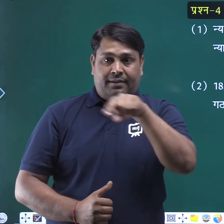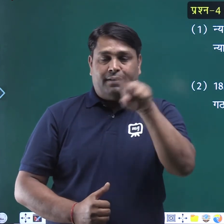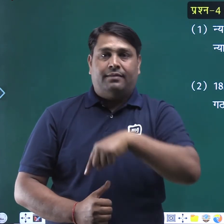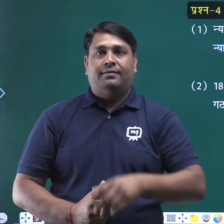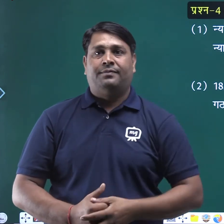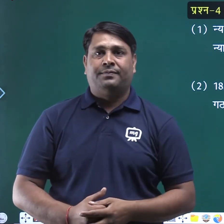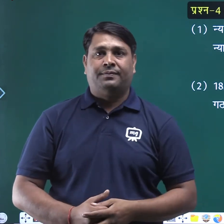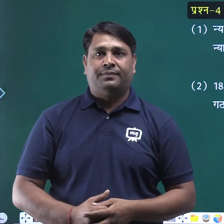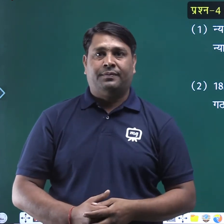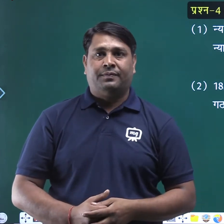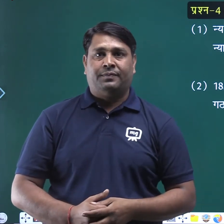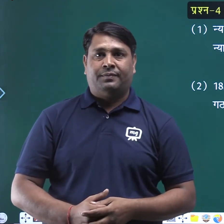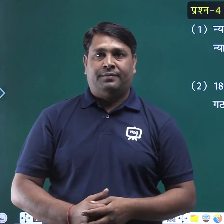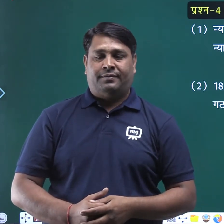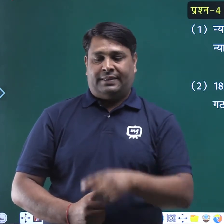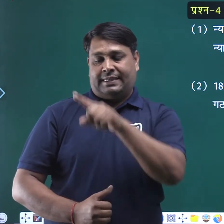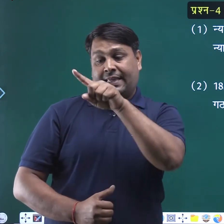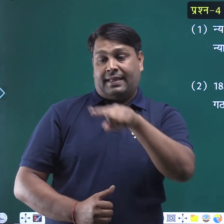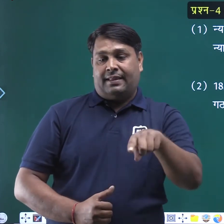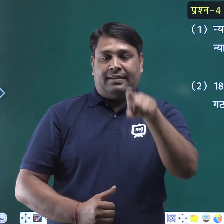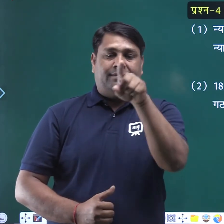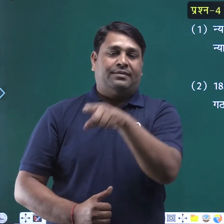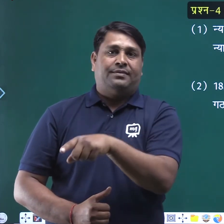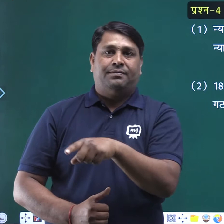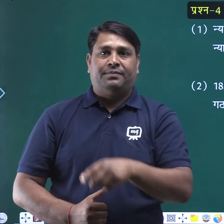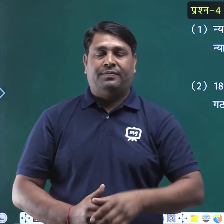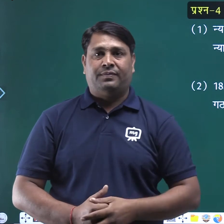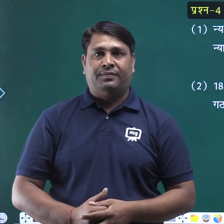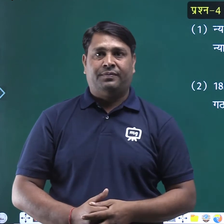गलत पर निशान लगाया हमने